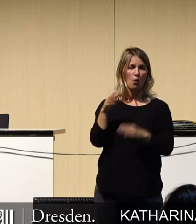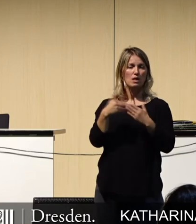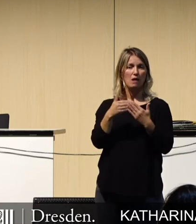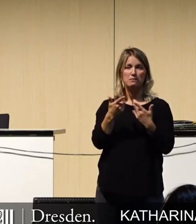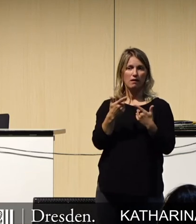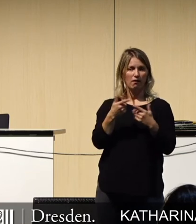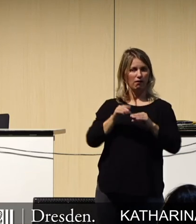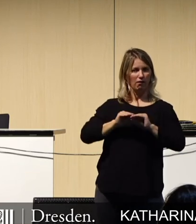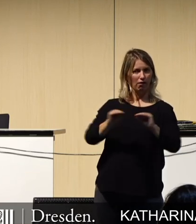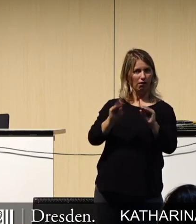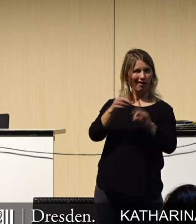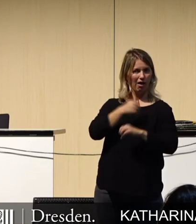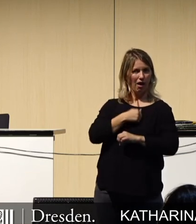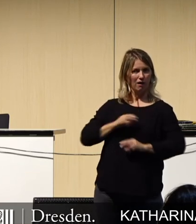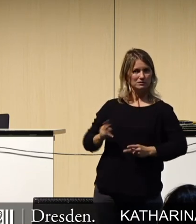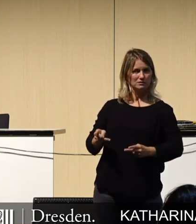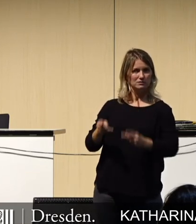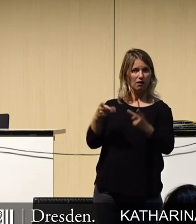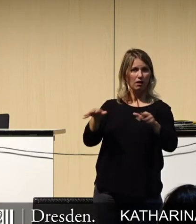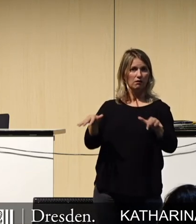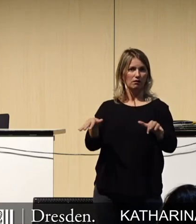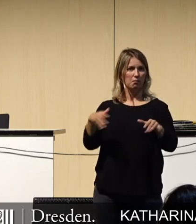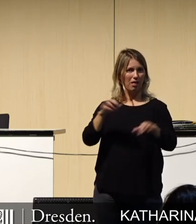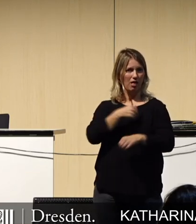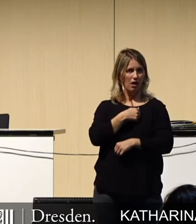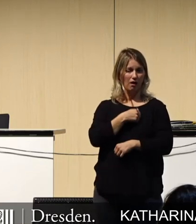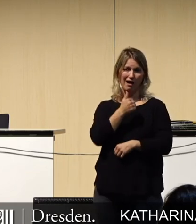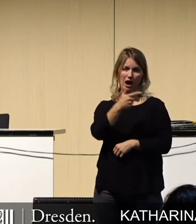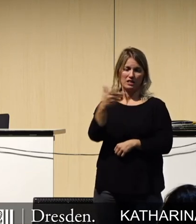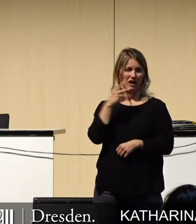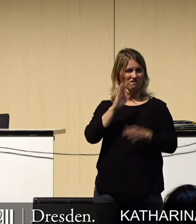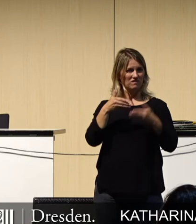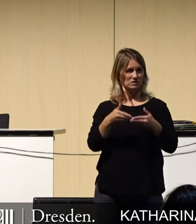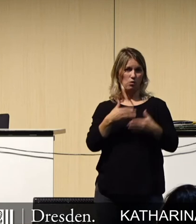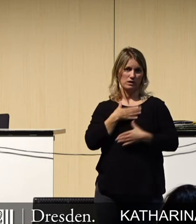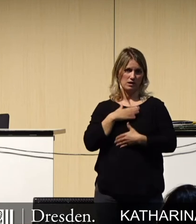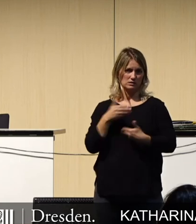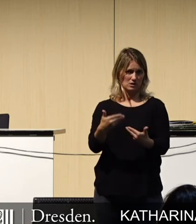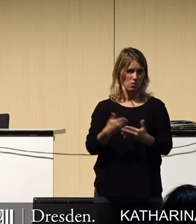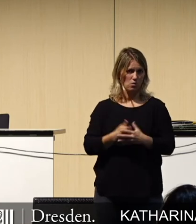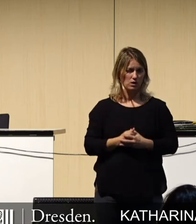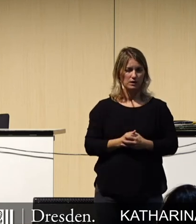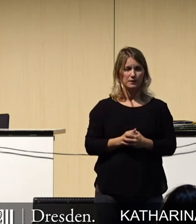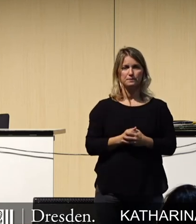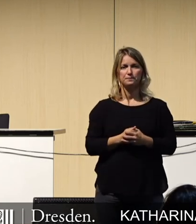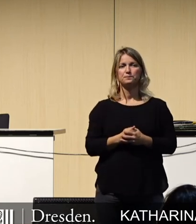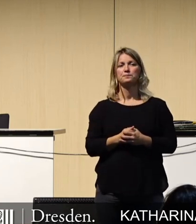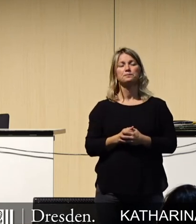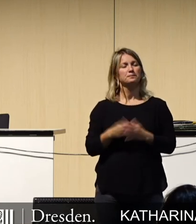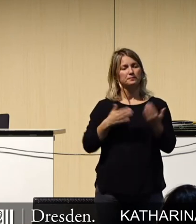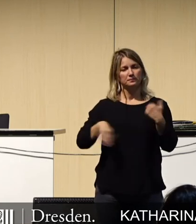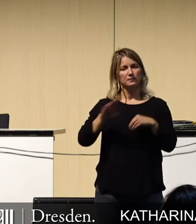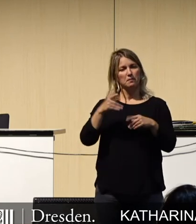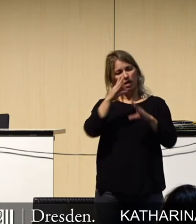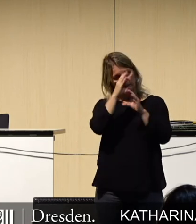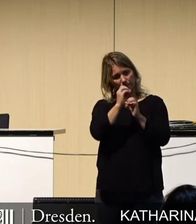schürt, wie es ja hier einige Fraktionen immer wieder gerne machen. Wir müssen uns auf die Menschen